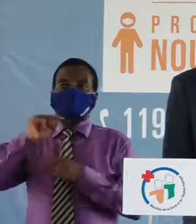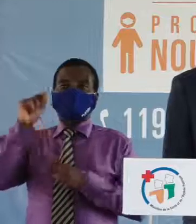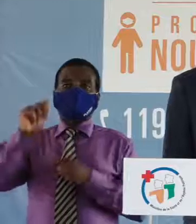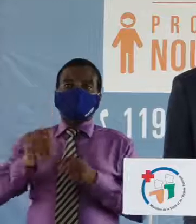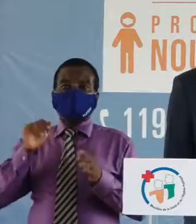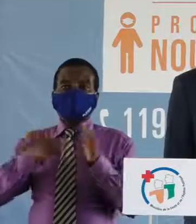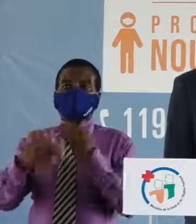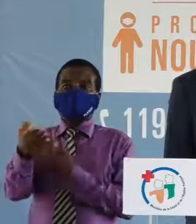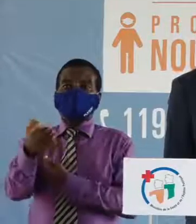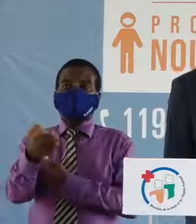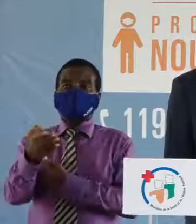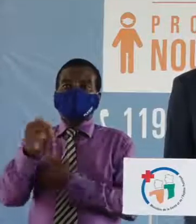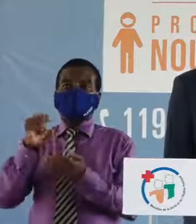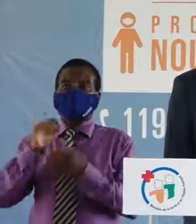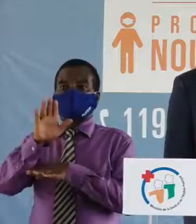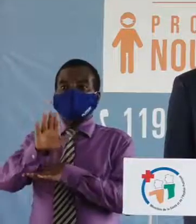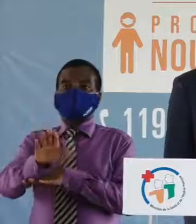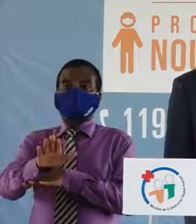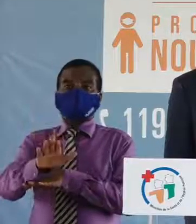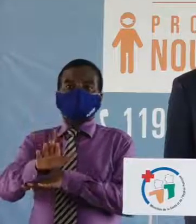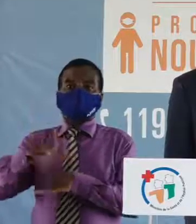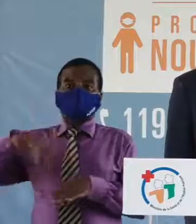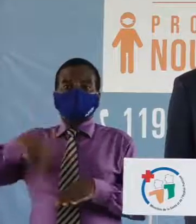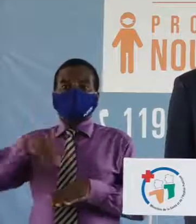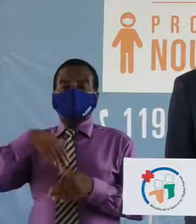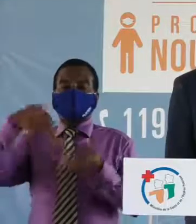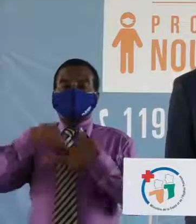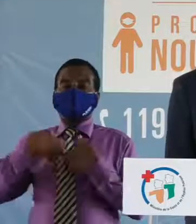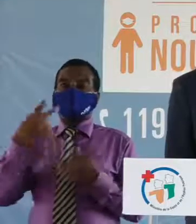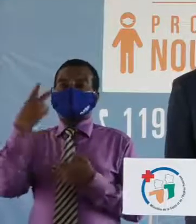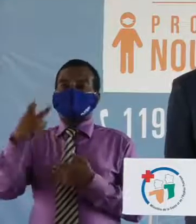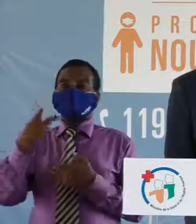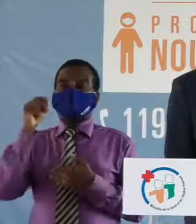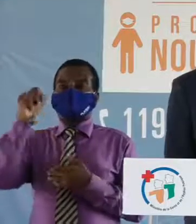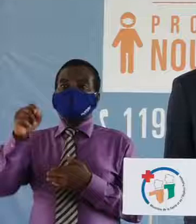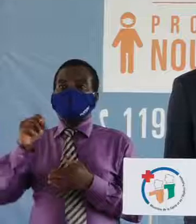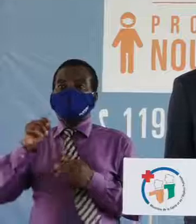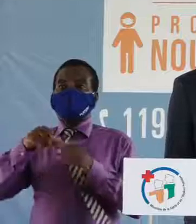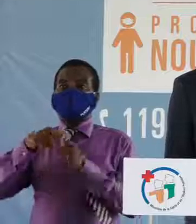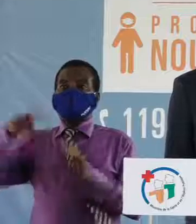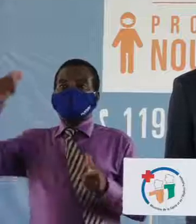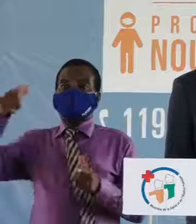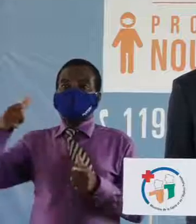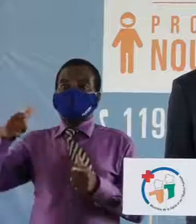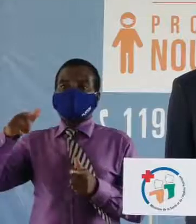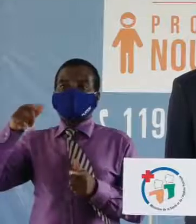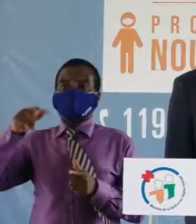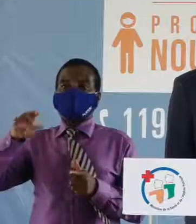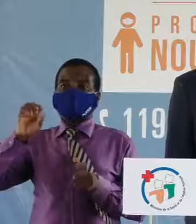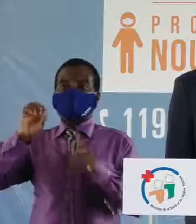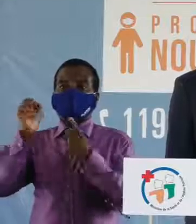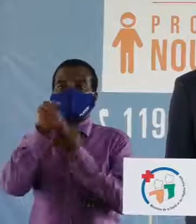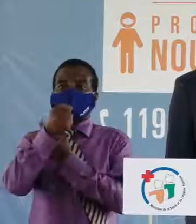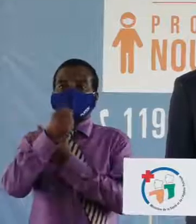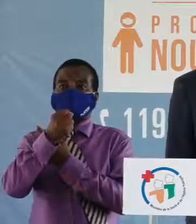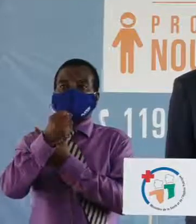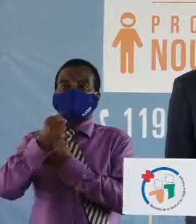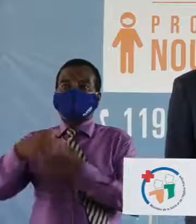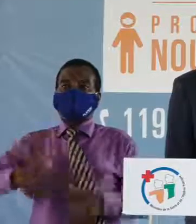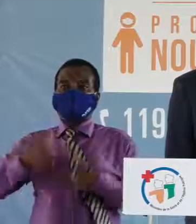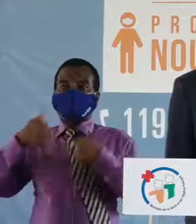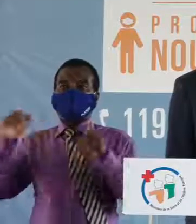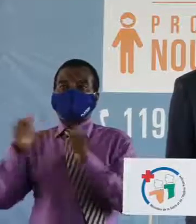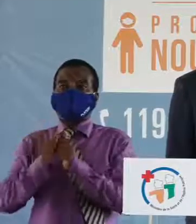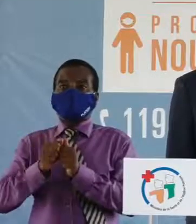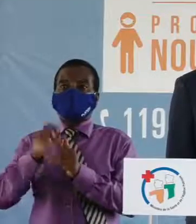Ce matin, cet après-midi, je dirais, nous avons deux points majeurs. Le point de la situation sanitaire